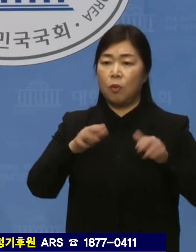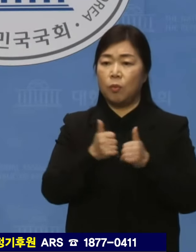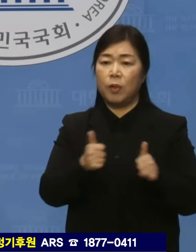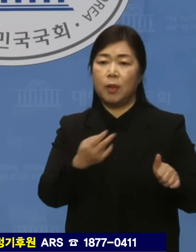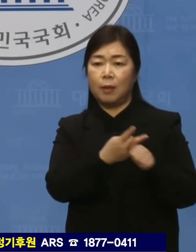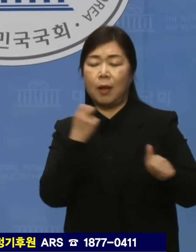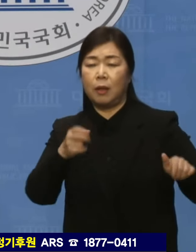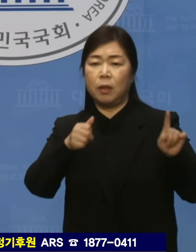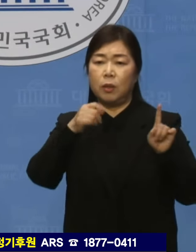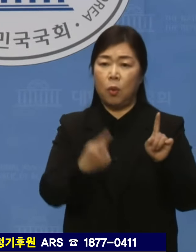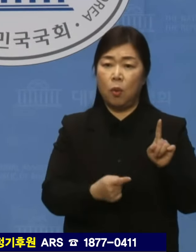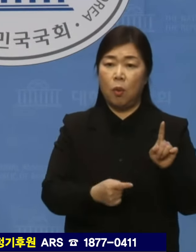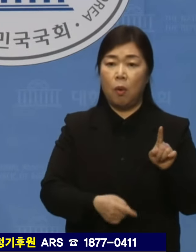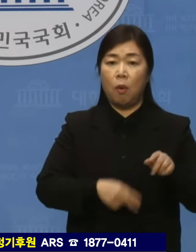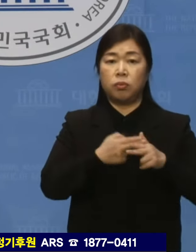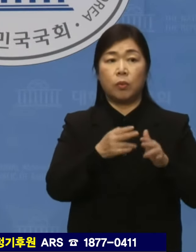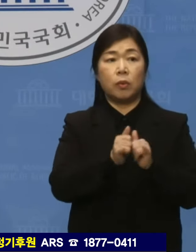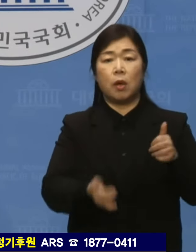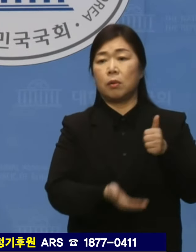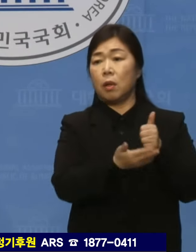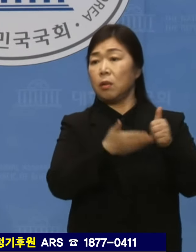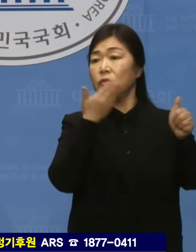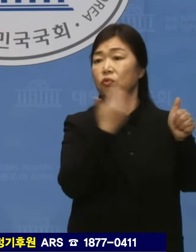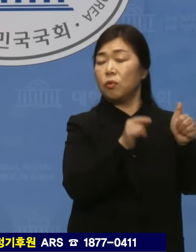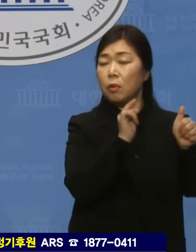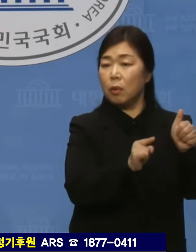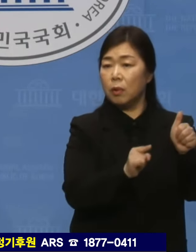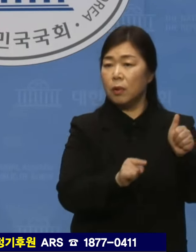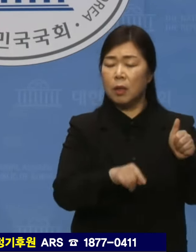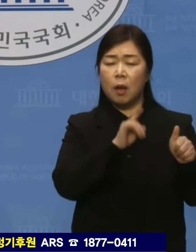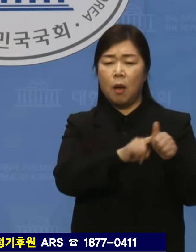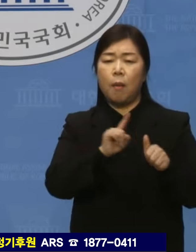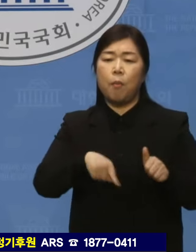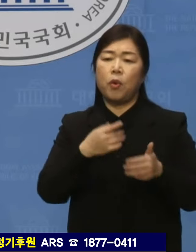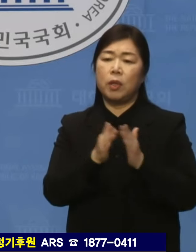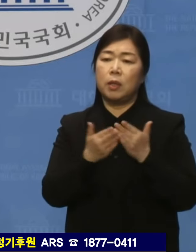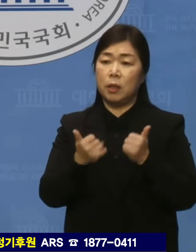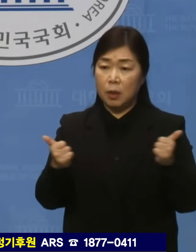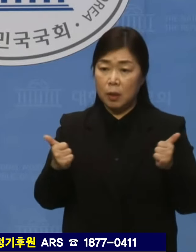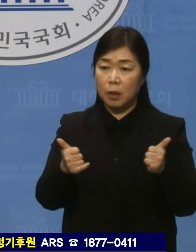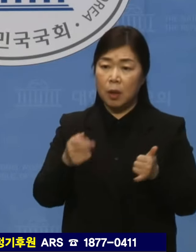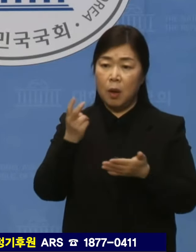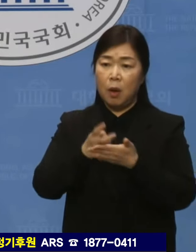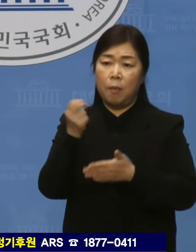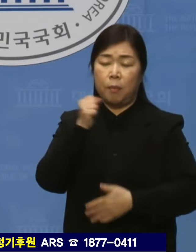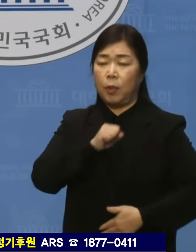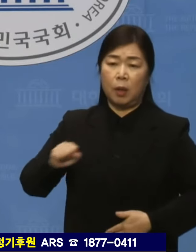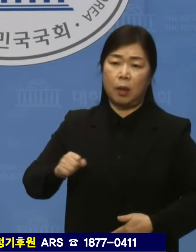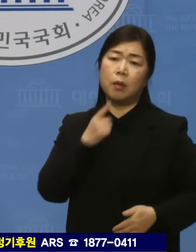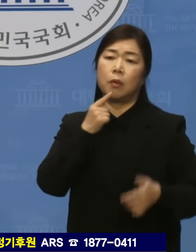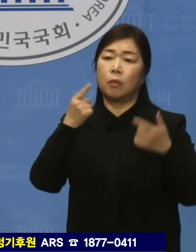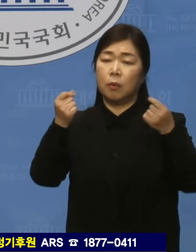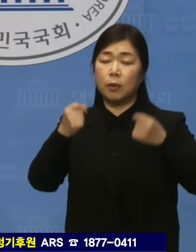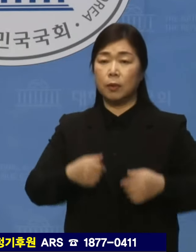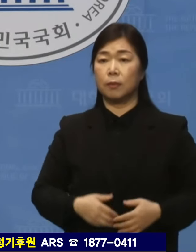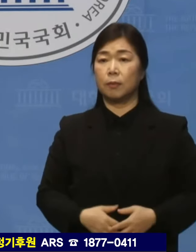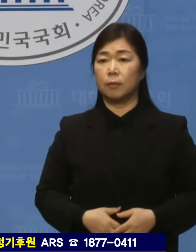독재자를 찬양하는 것은 스스로 반헌법 세력임을 인정하는 것과 다르지 않습니다.